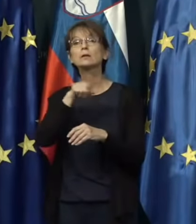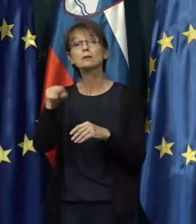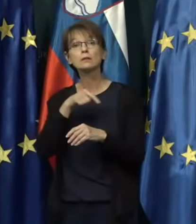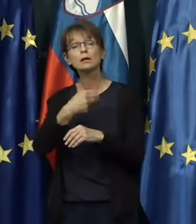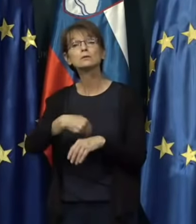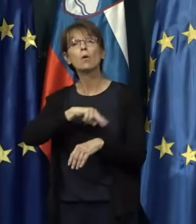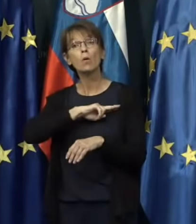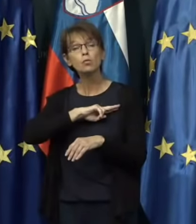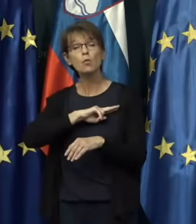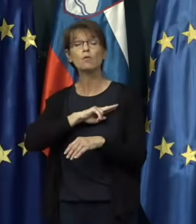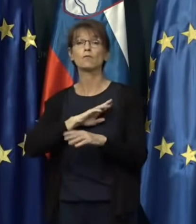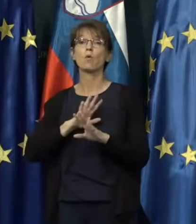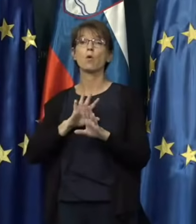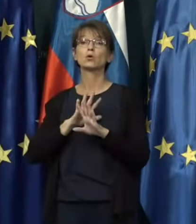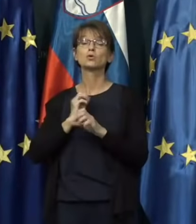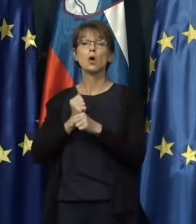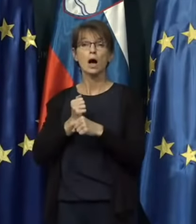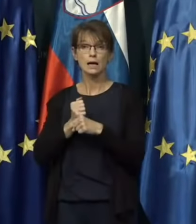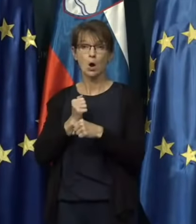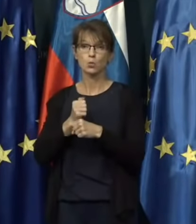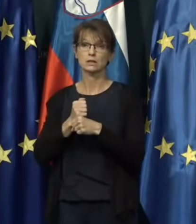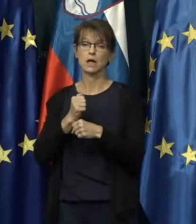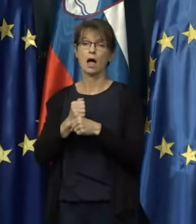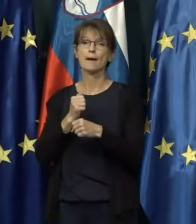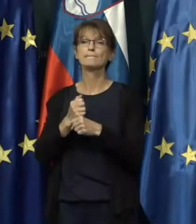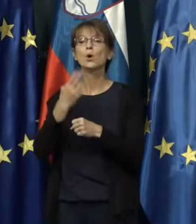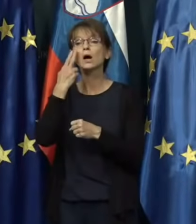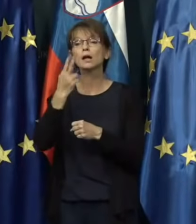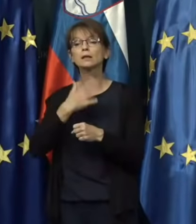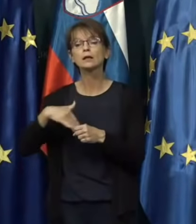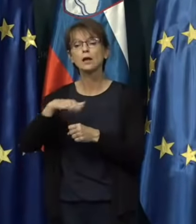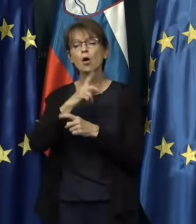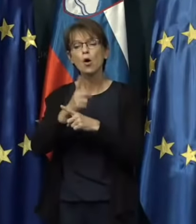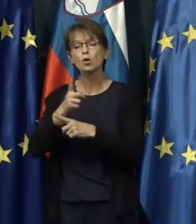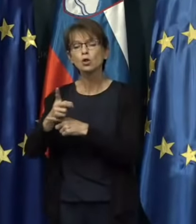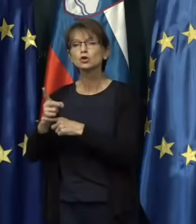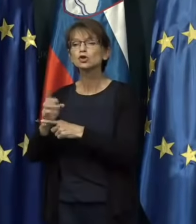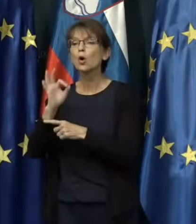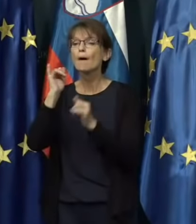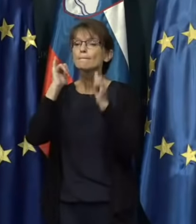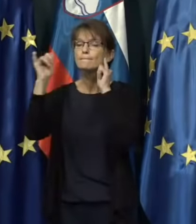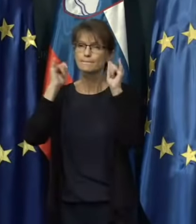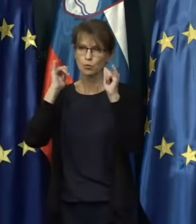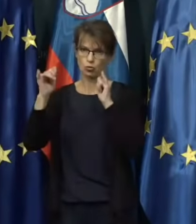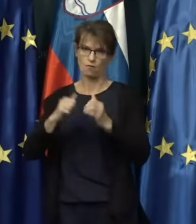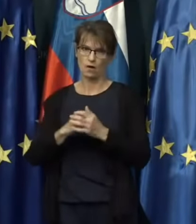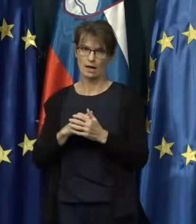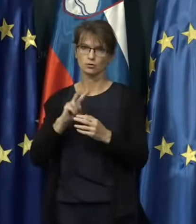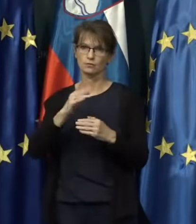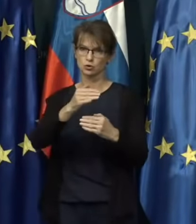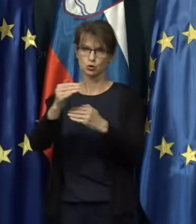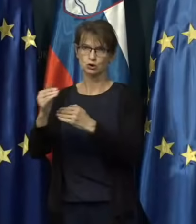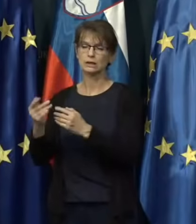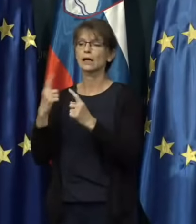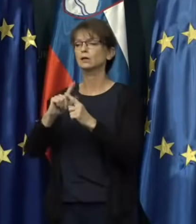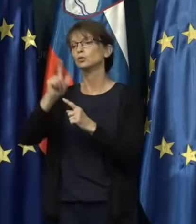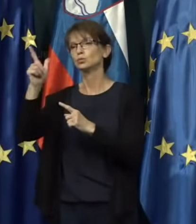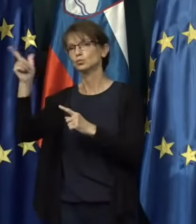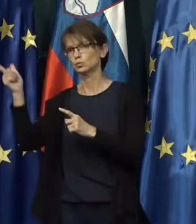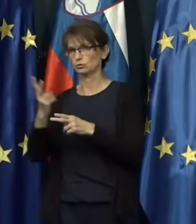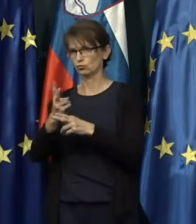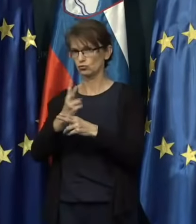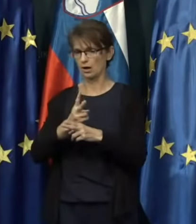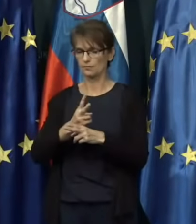ravnamo glede svojih odločitev o potovanju v sosedne ali druge